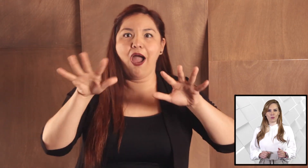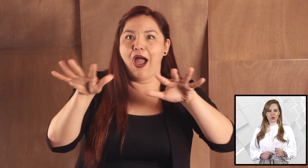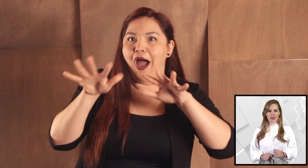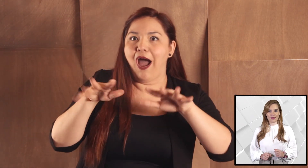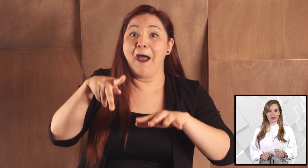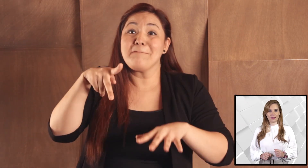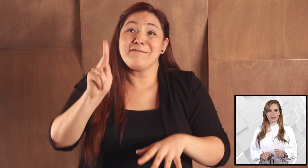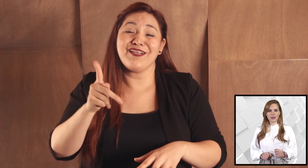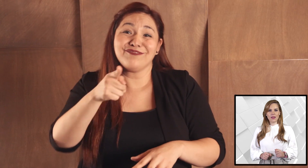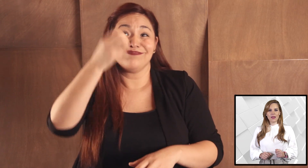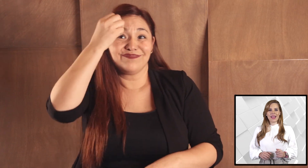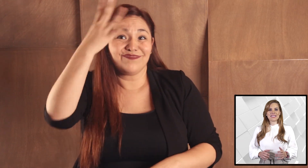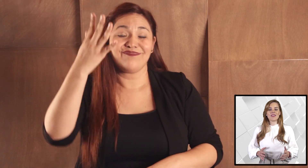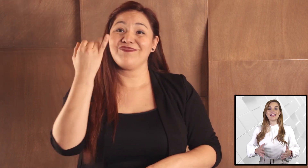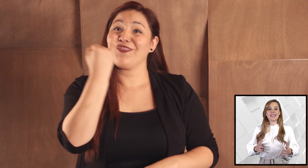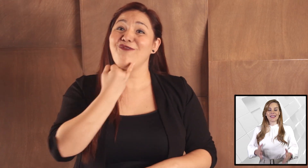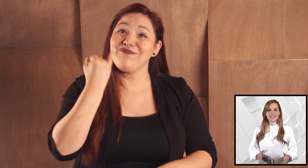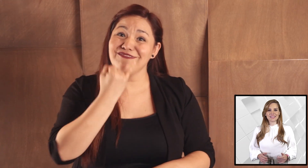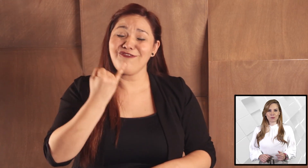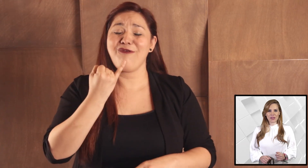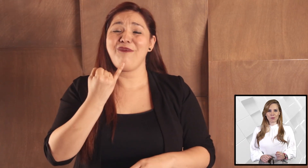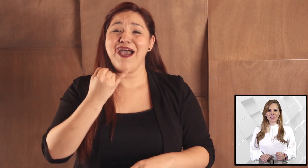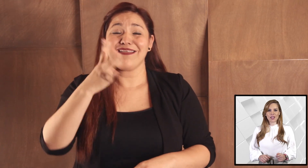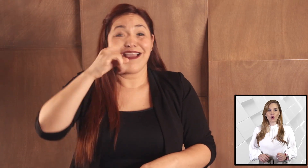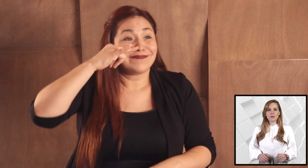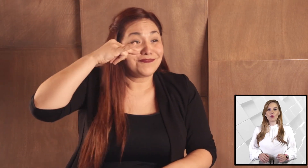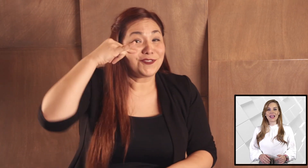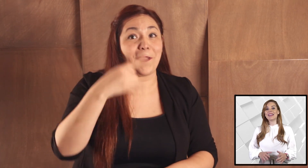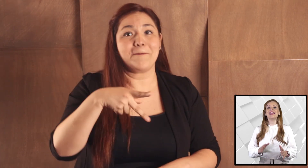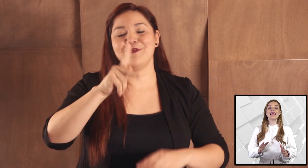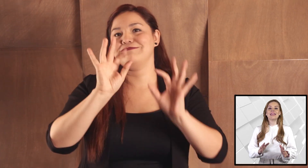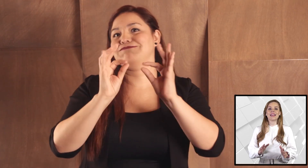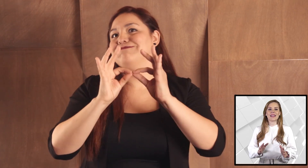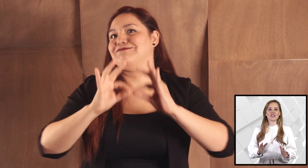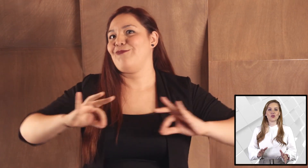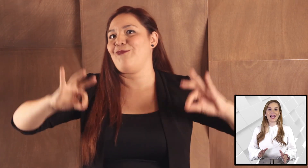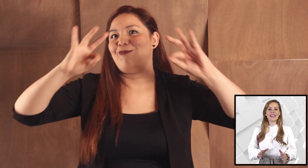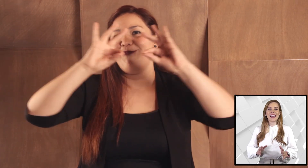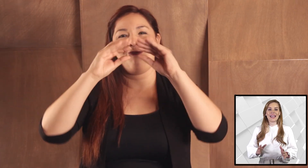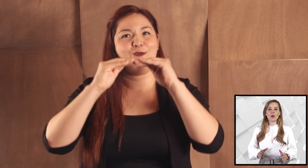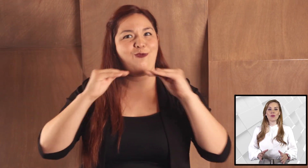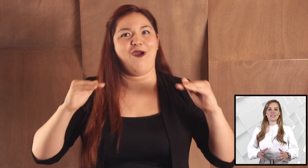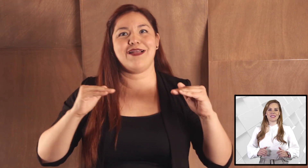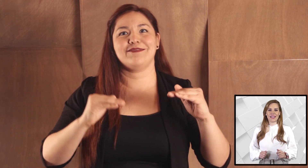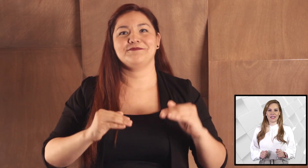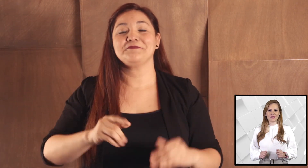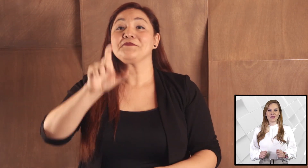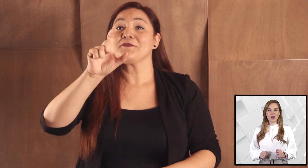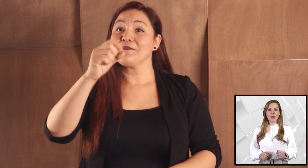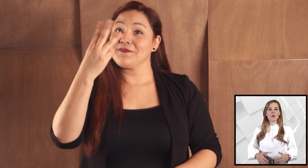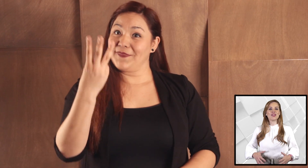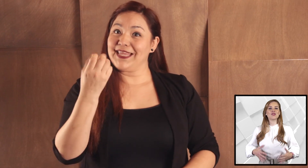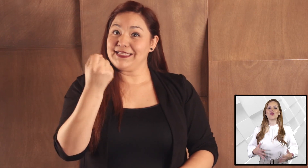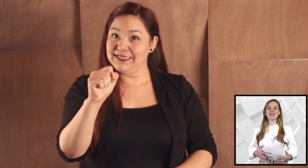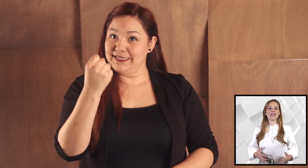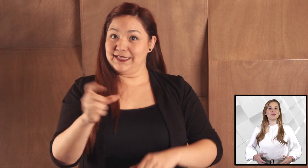importante. Este 23 de septiembre se conmemora el Día Internacional de las Lenguas de Señas. Por eso hoy queremos